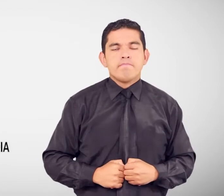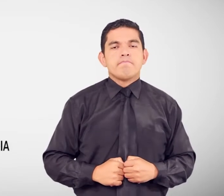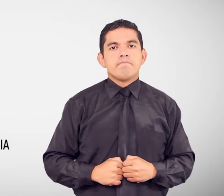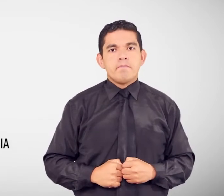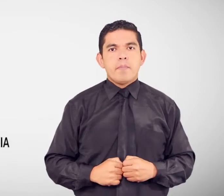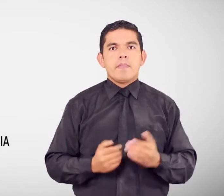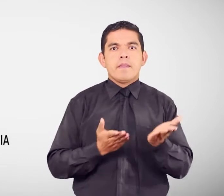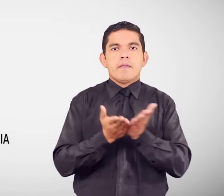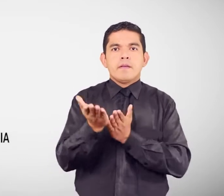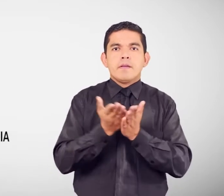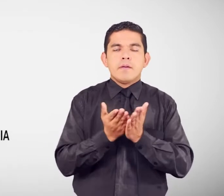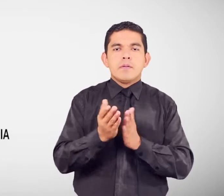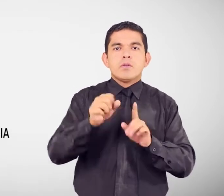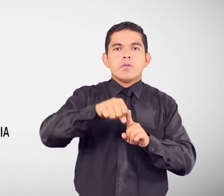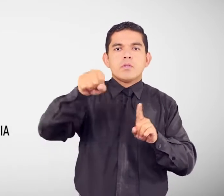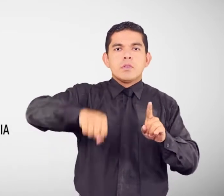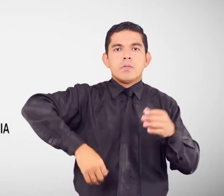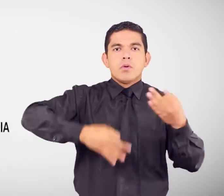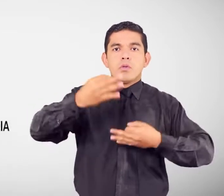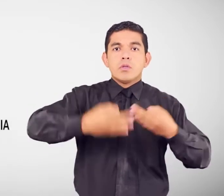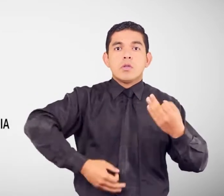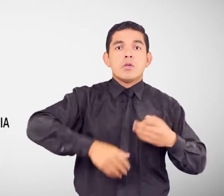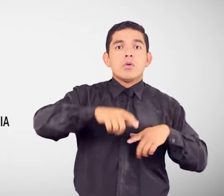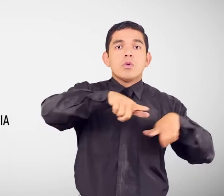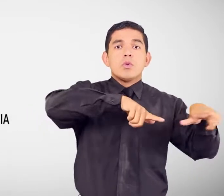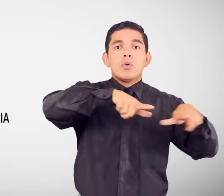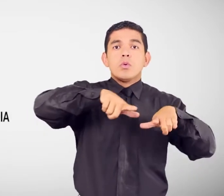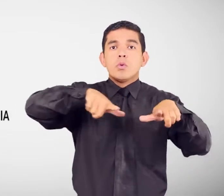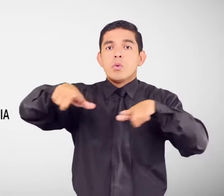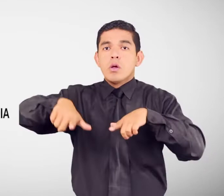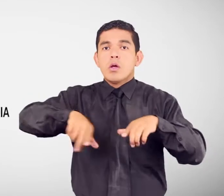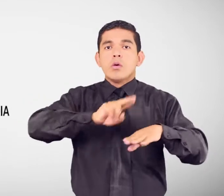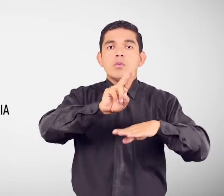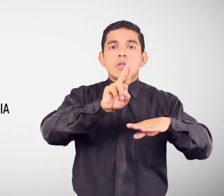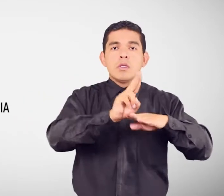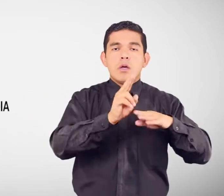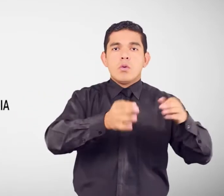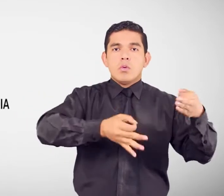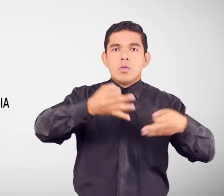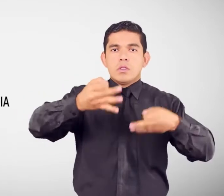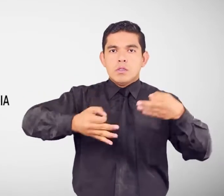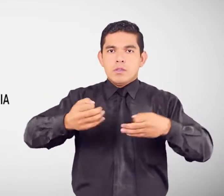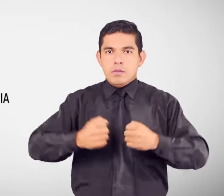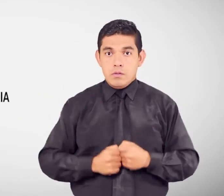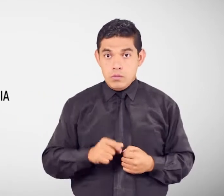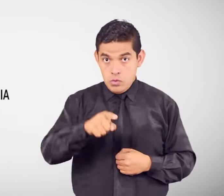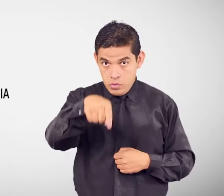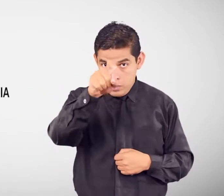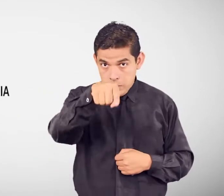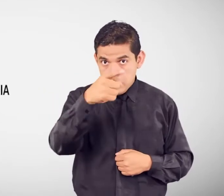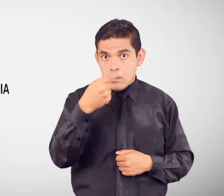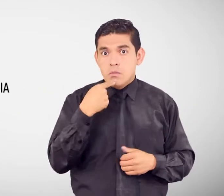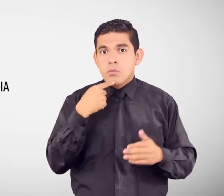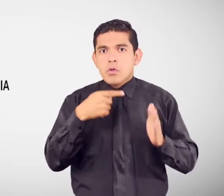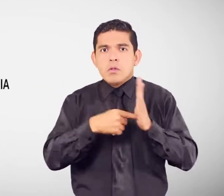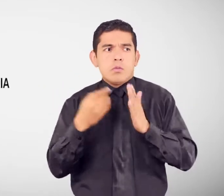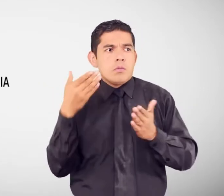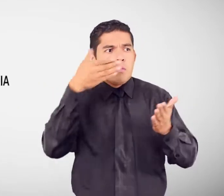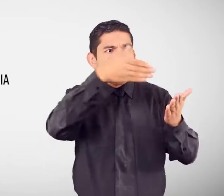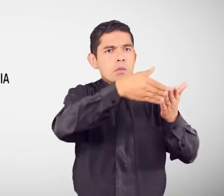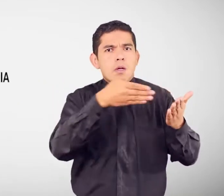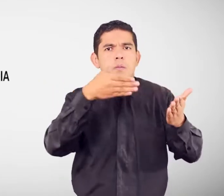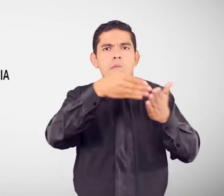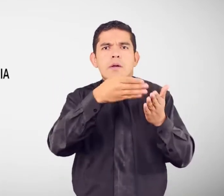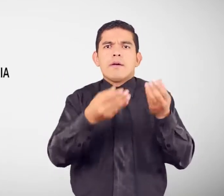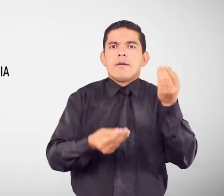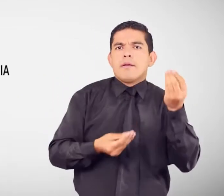del sistema de justicia Dependencias judiciales Unidades judiciales Si necesitas A donde acudir Que